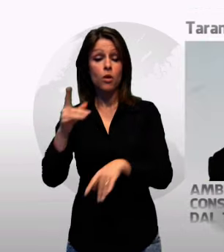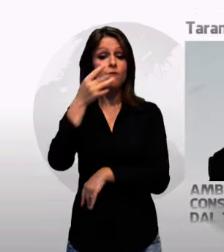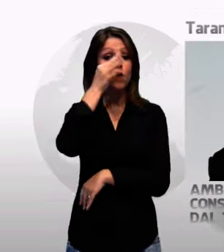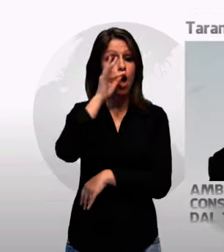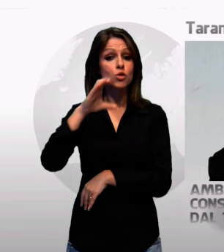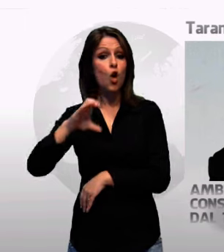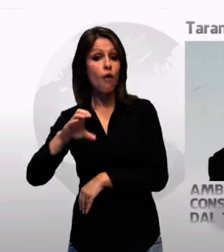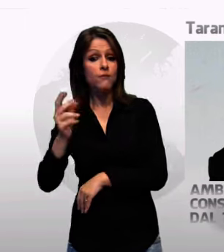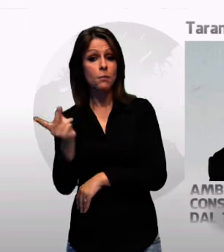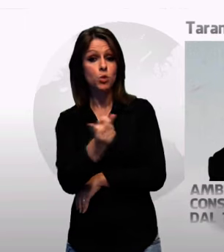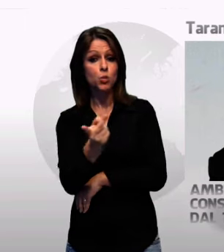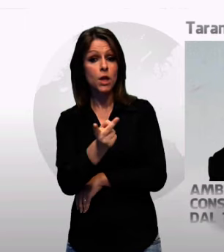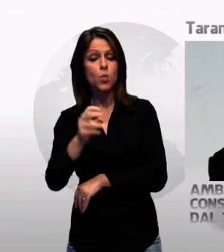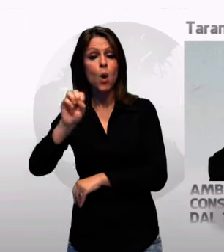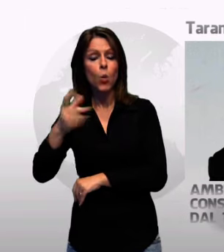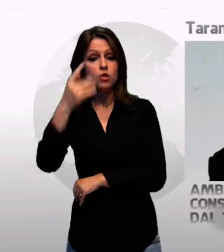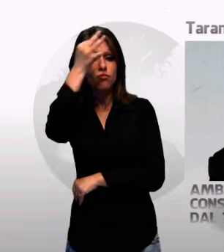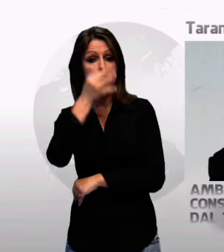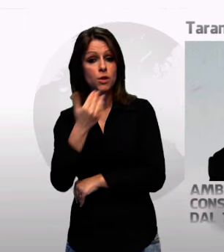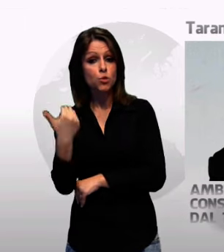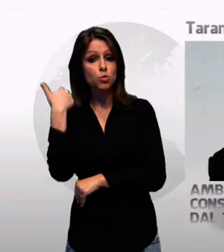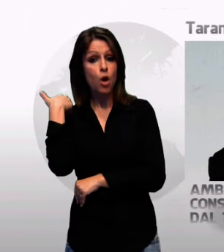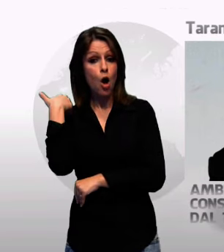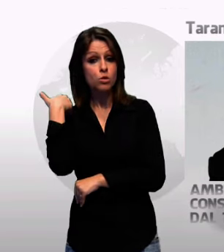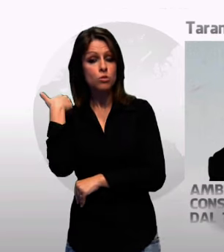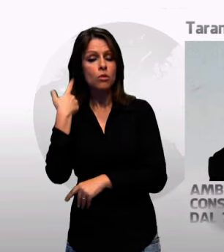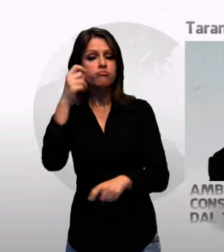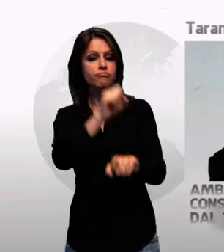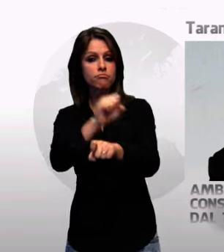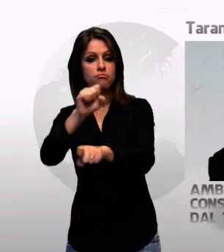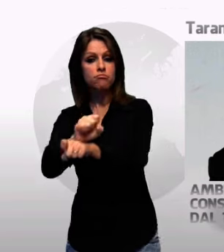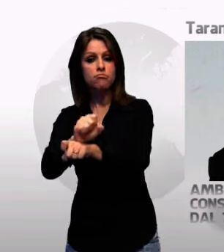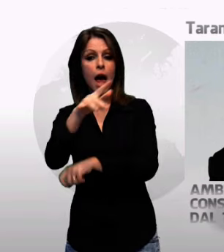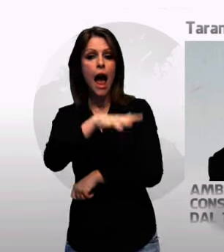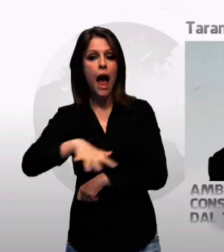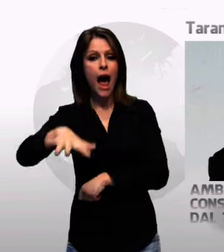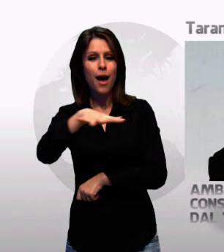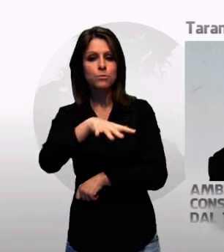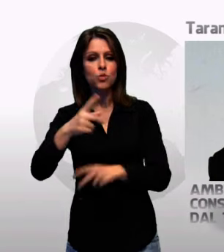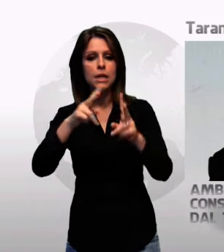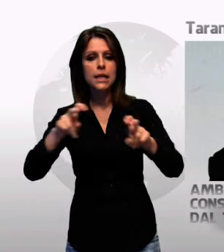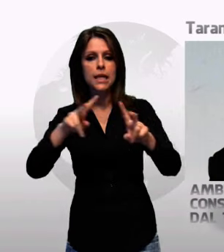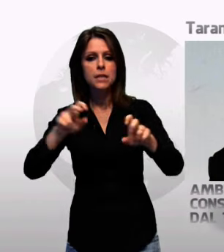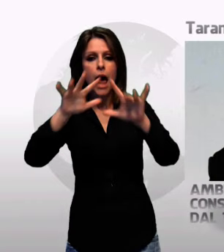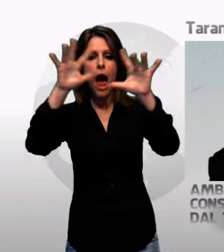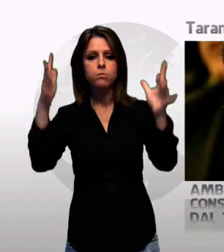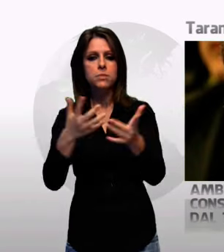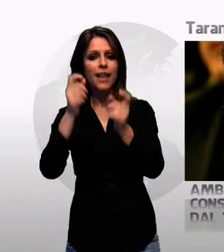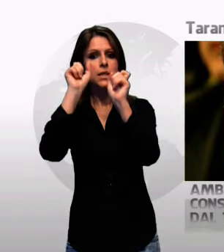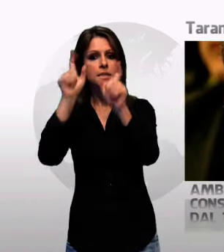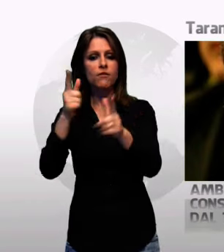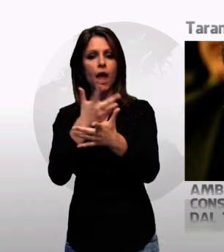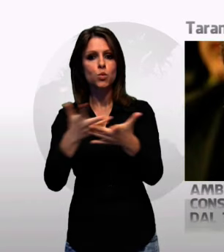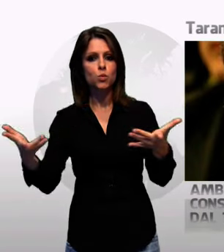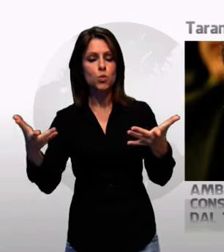e Conserva erano stati arrestati il 15 maggio scorso nell'ambito dell'inchiesta Ambiente Svenduto per